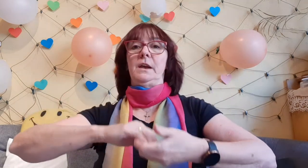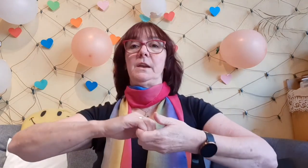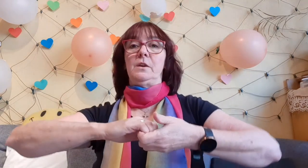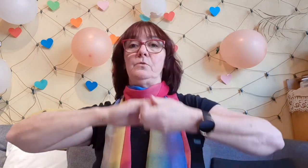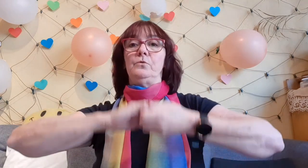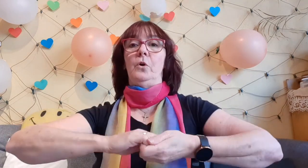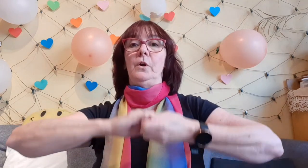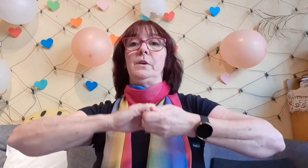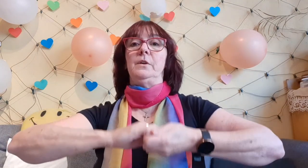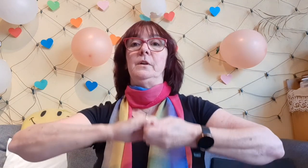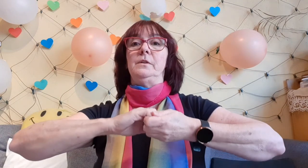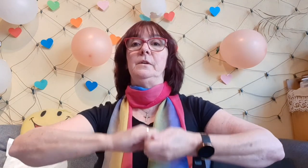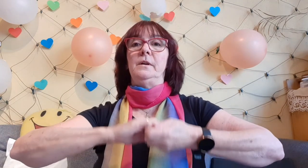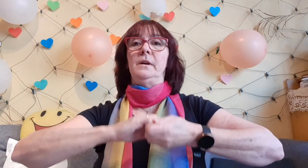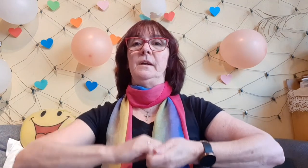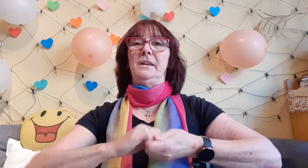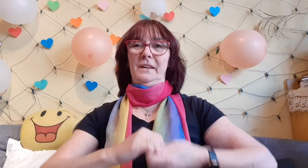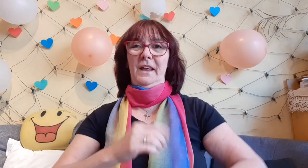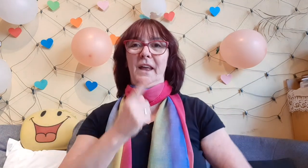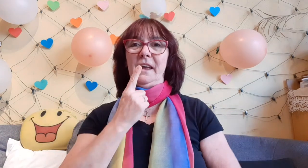seinen Freunden erzählt.